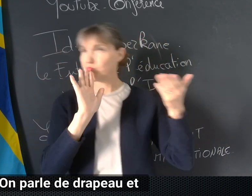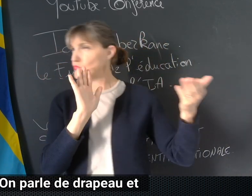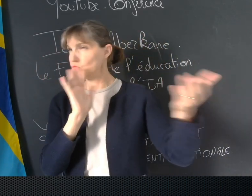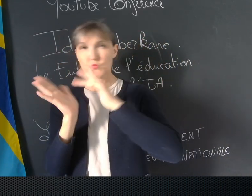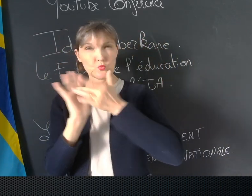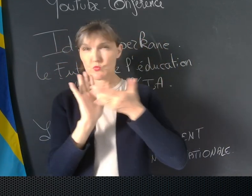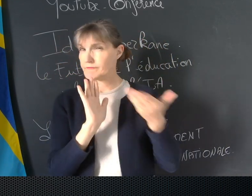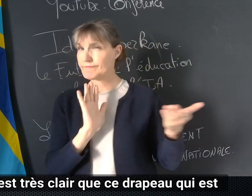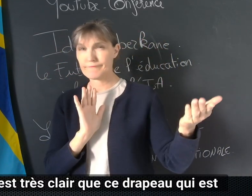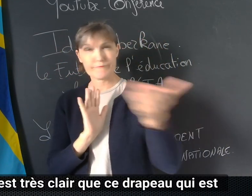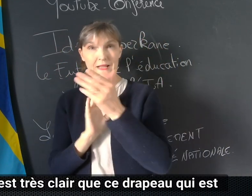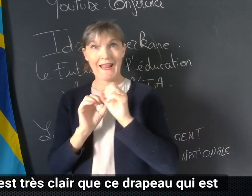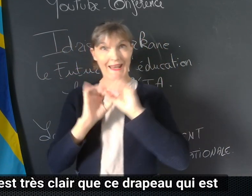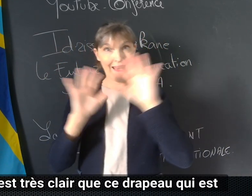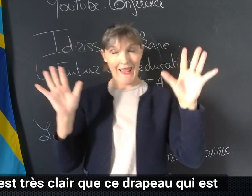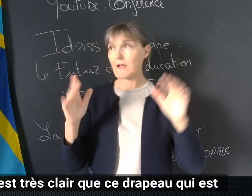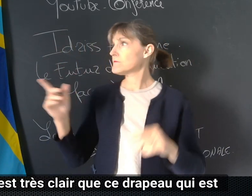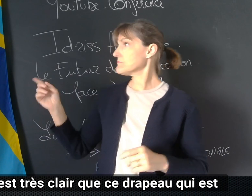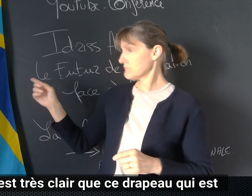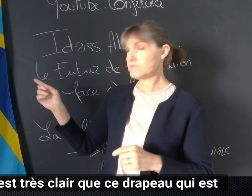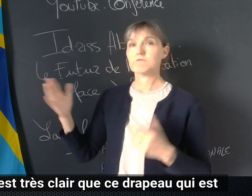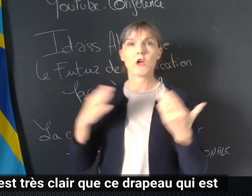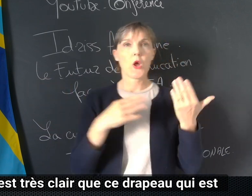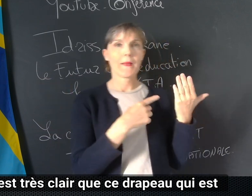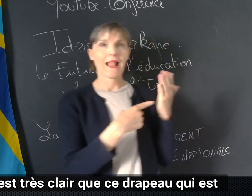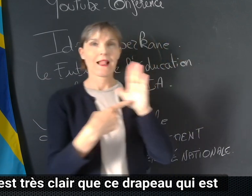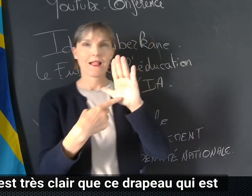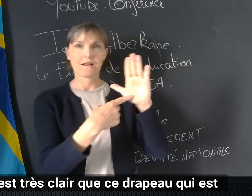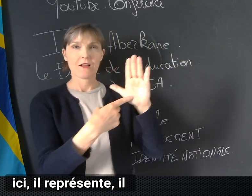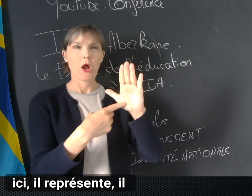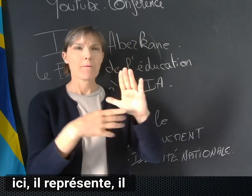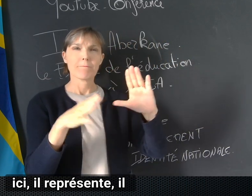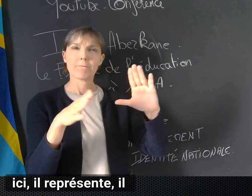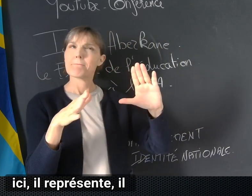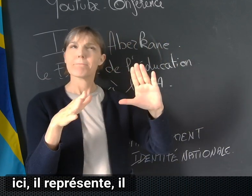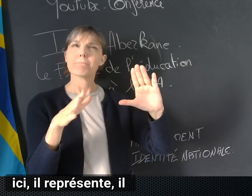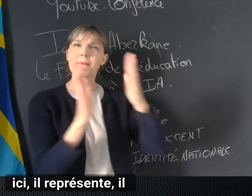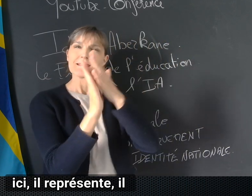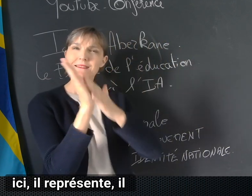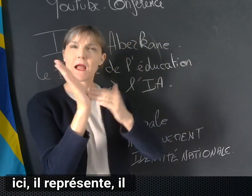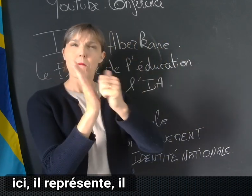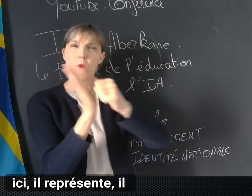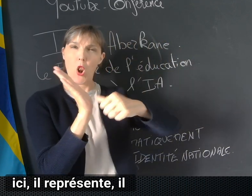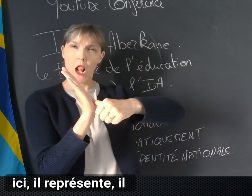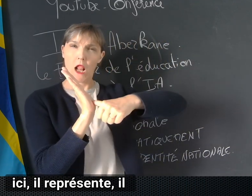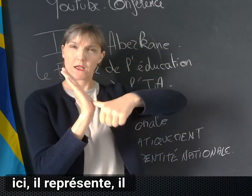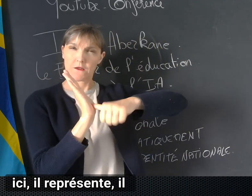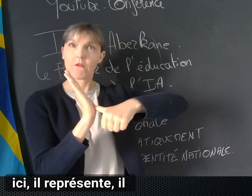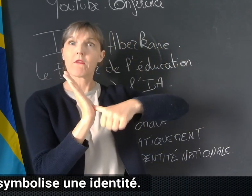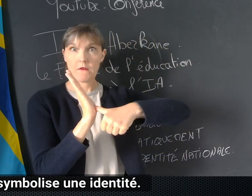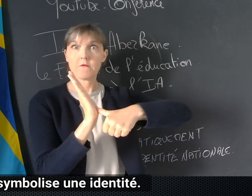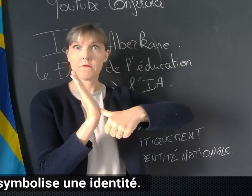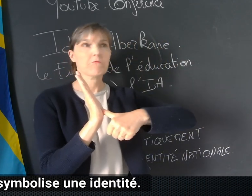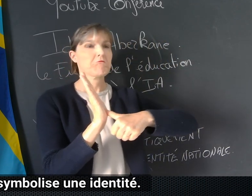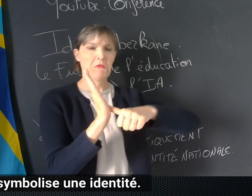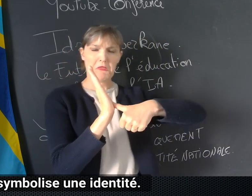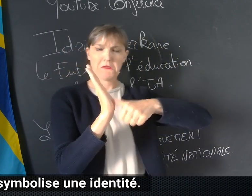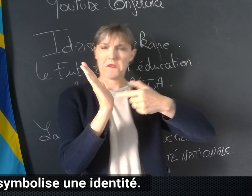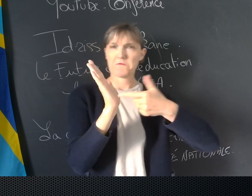pour nous c'est très clair que ce drapeau qui est ici, il représente, il symbolise une identité.